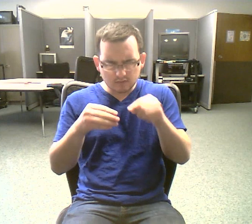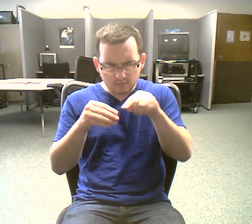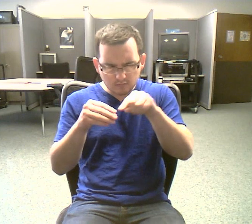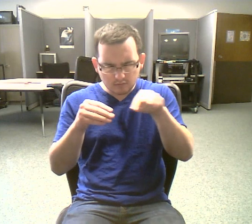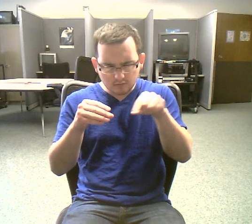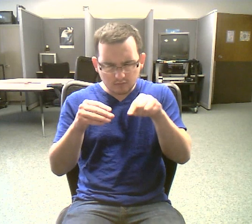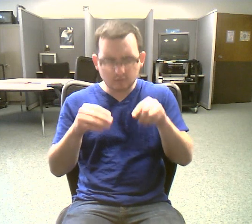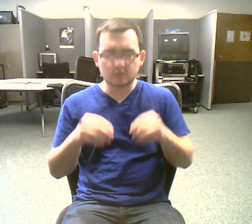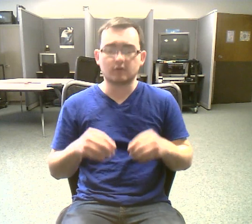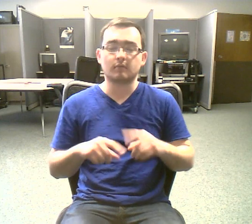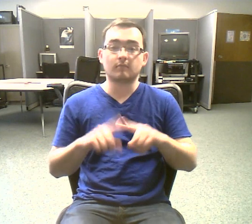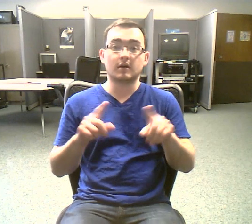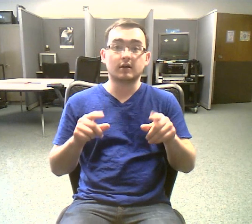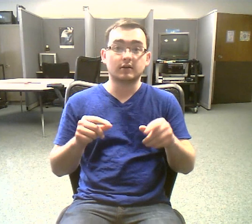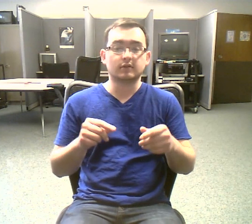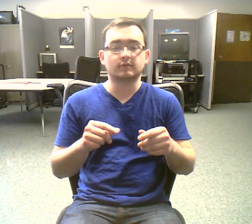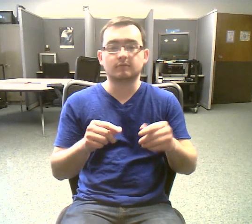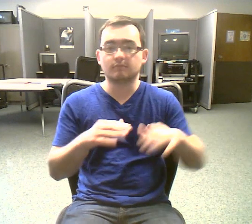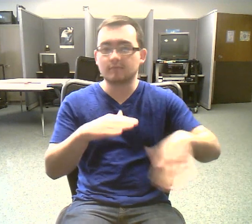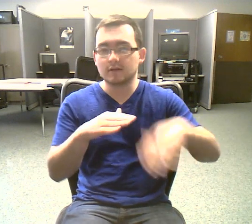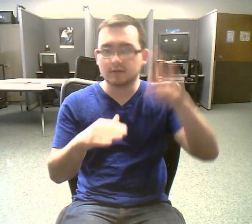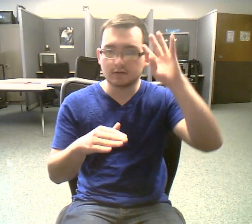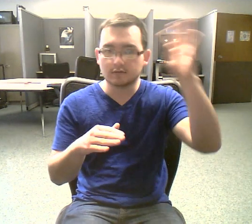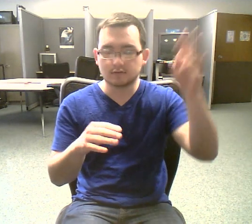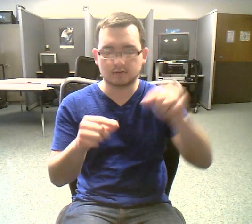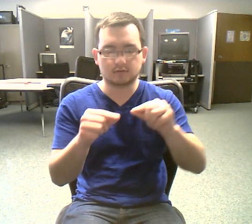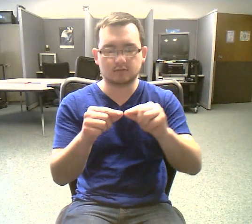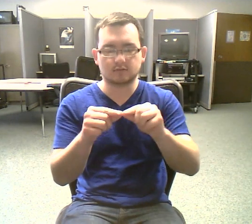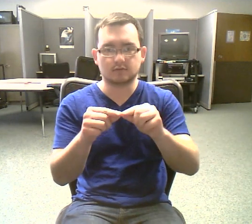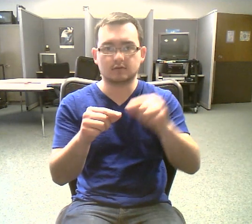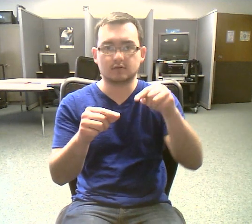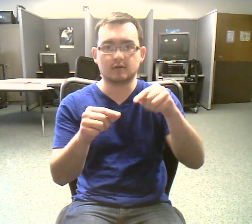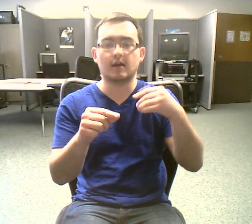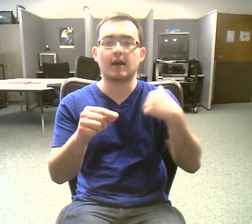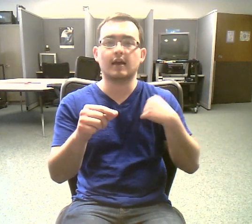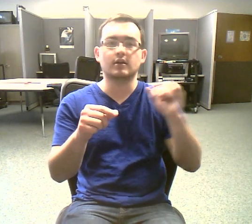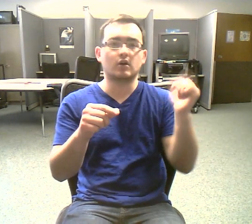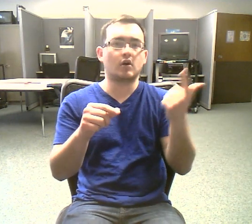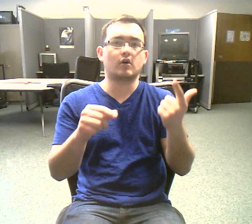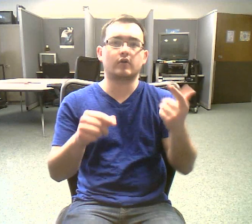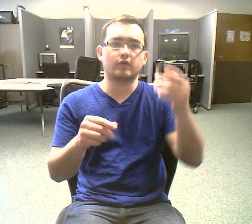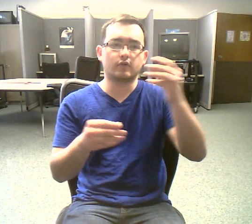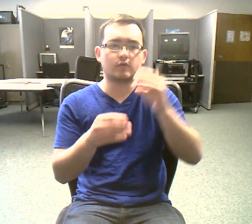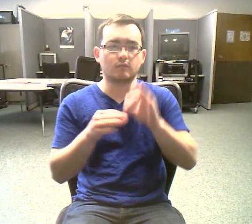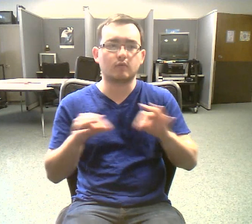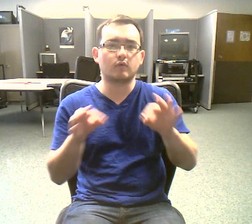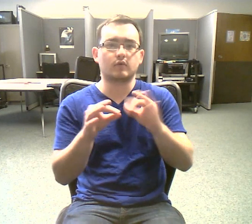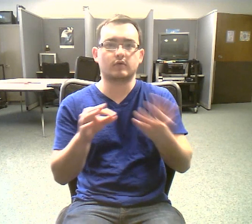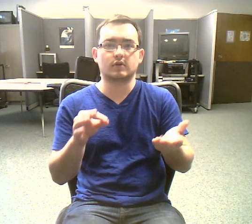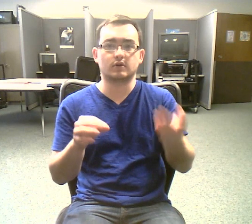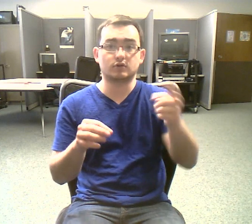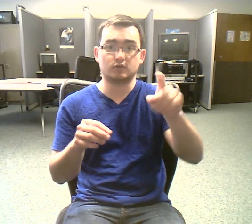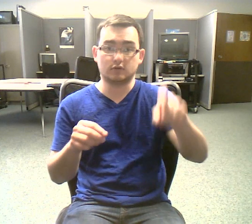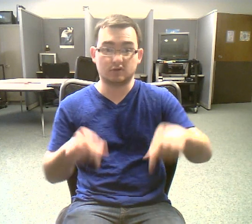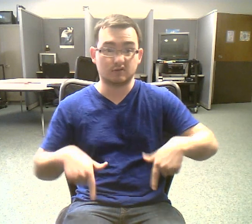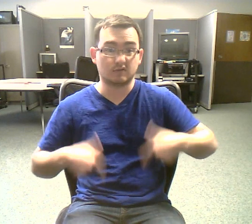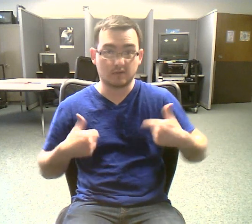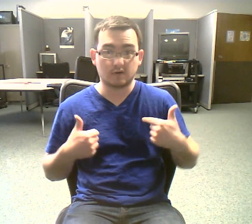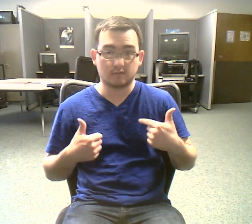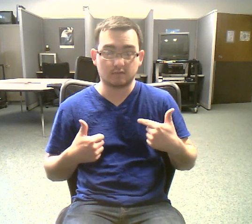hold all of the biological equipment necessary to keep an organism alive and successful on Earth. A main purpose of a